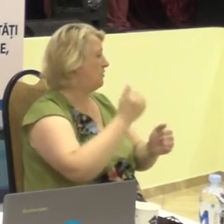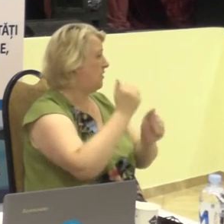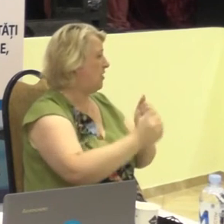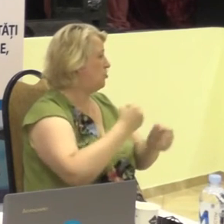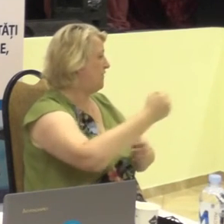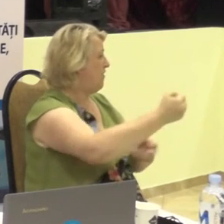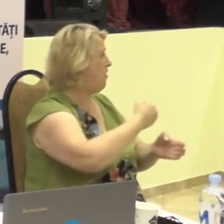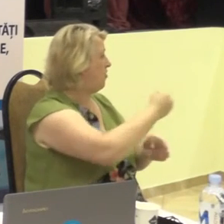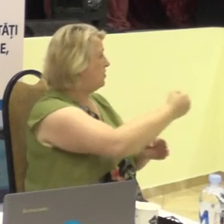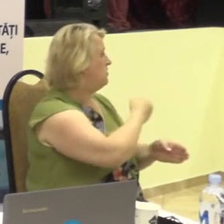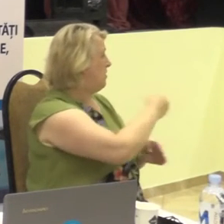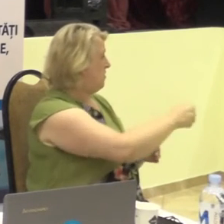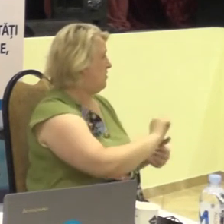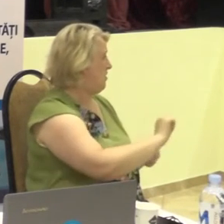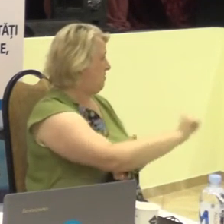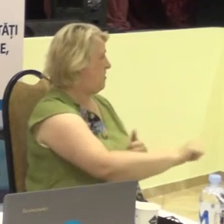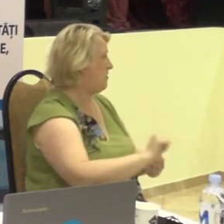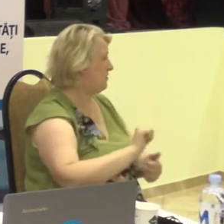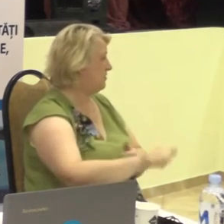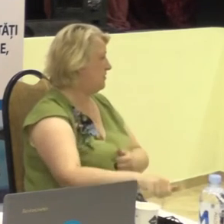acest acces.